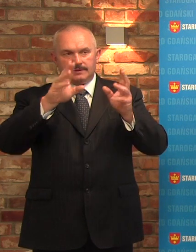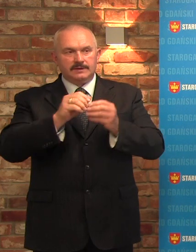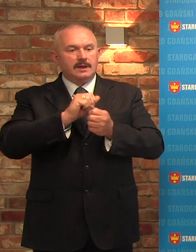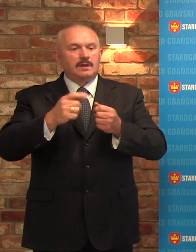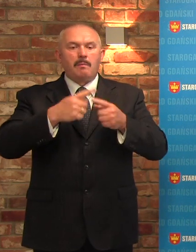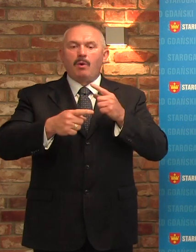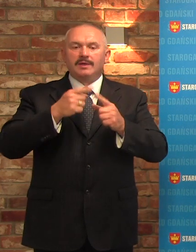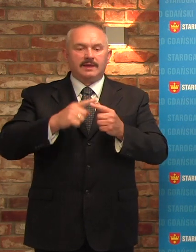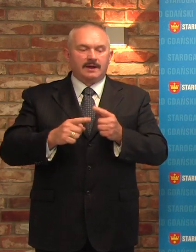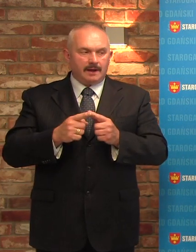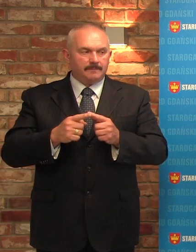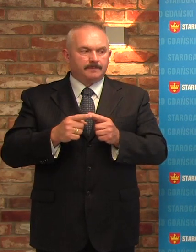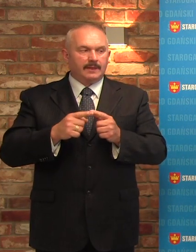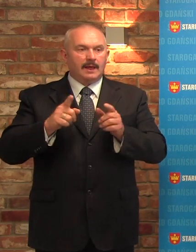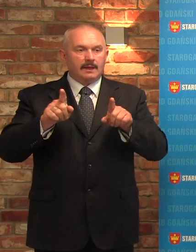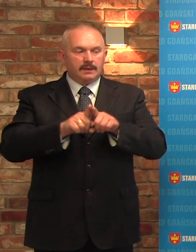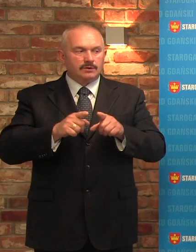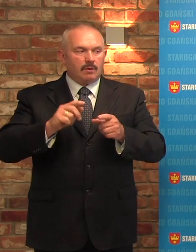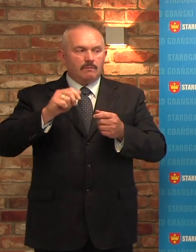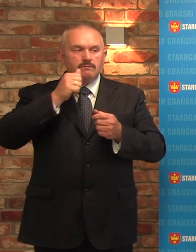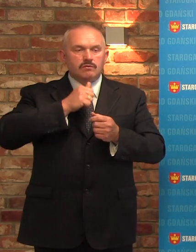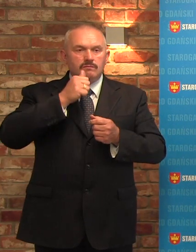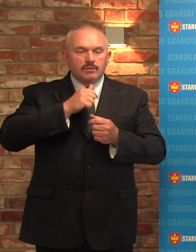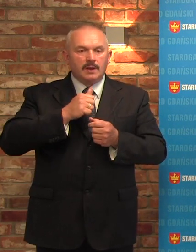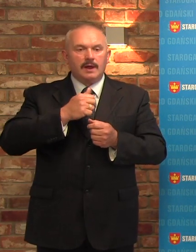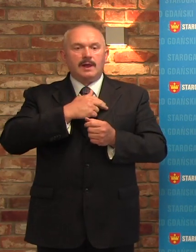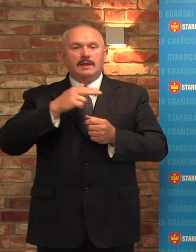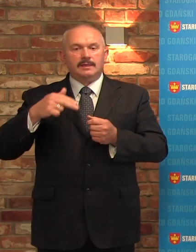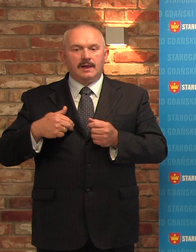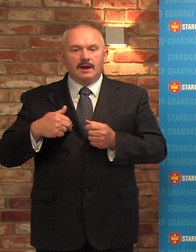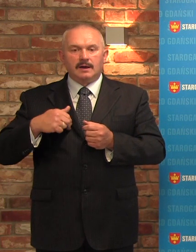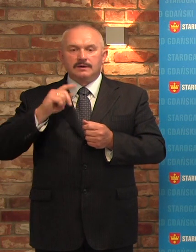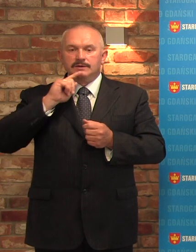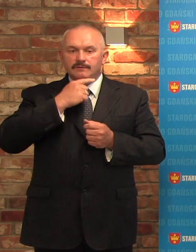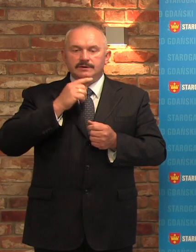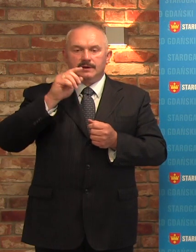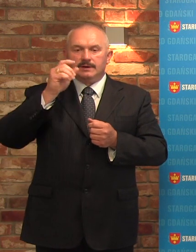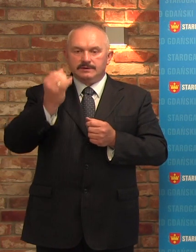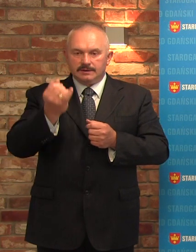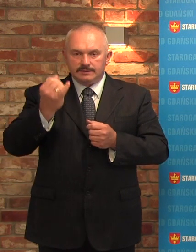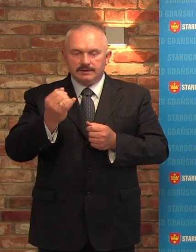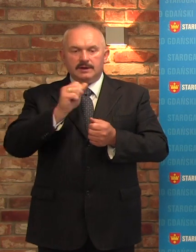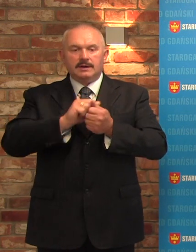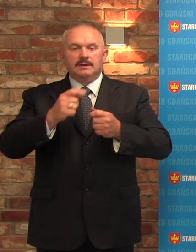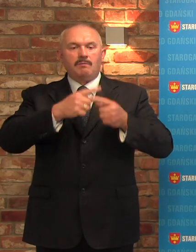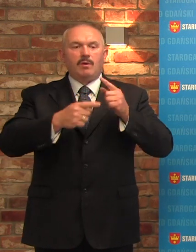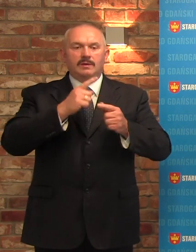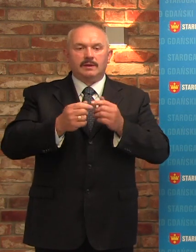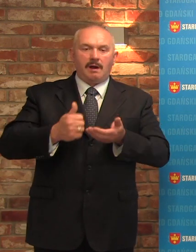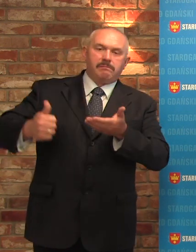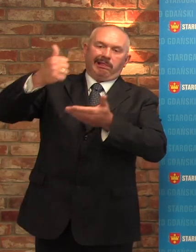lokalną politykę i próbuje jeszcze na rzekomej krzywze dzieci uprawiać lokalną politykę.